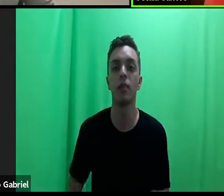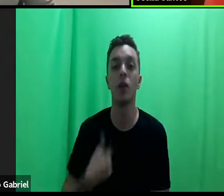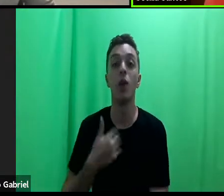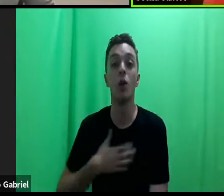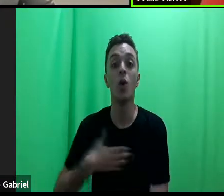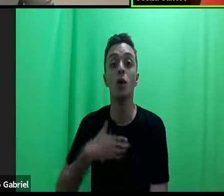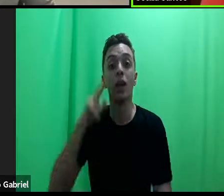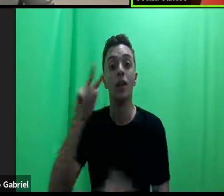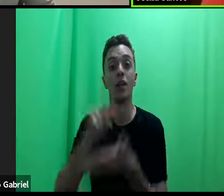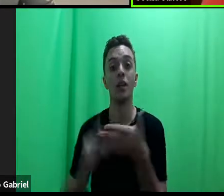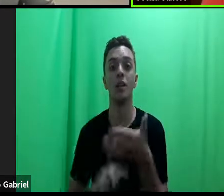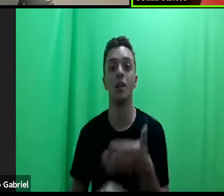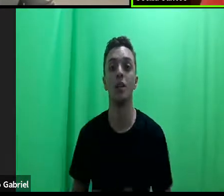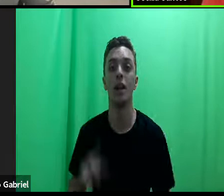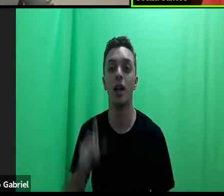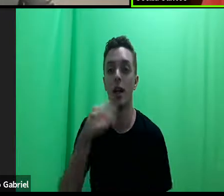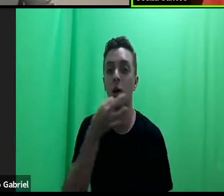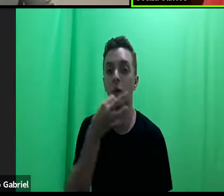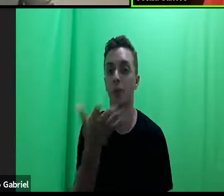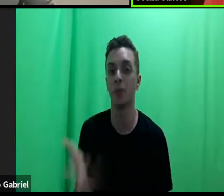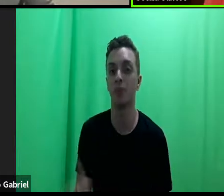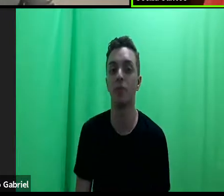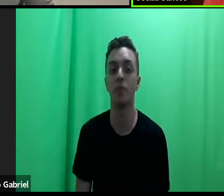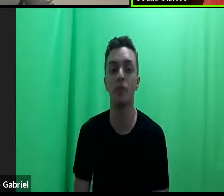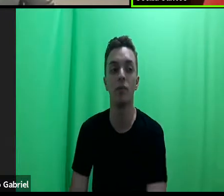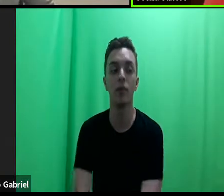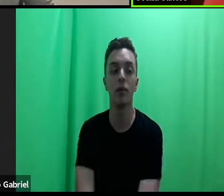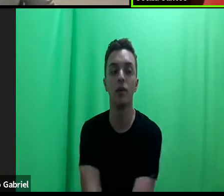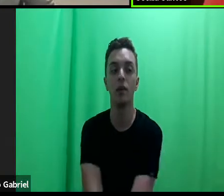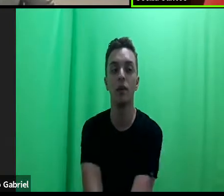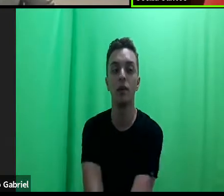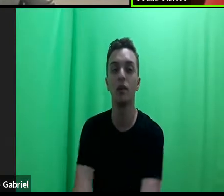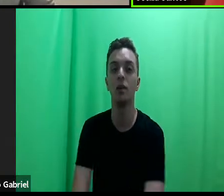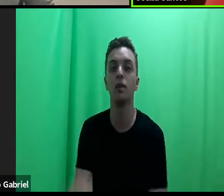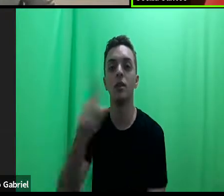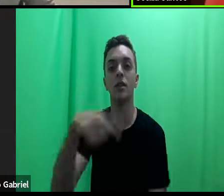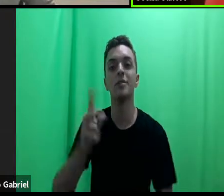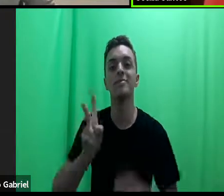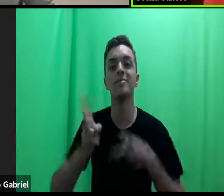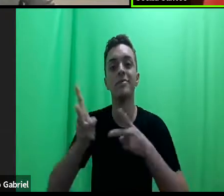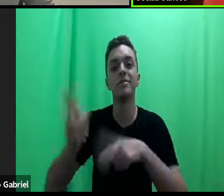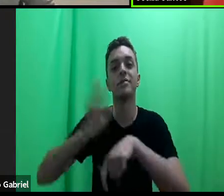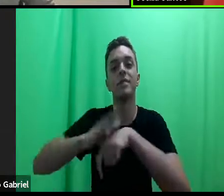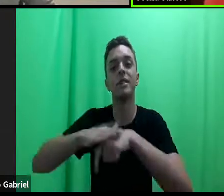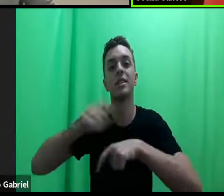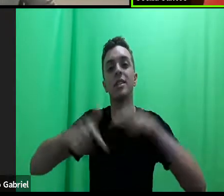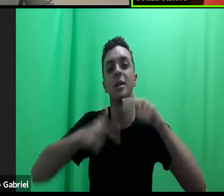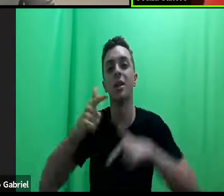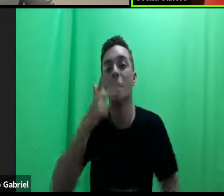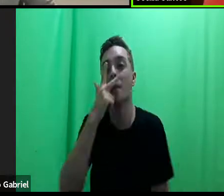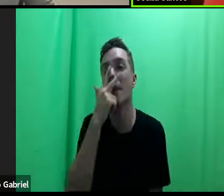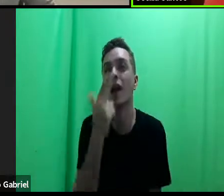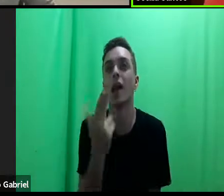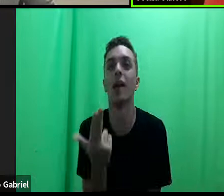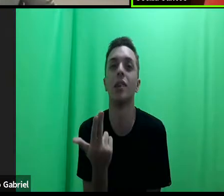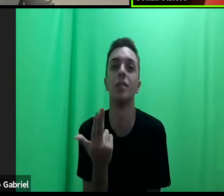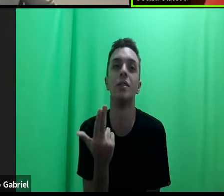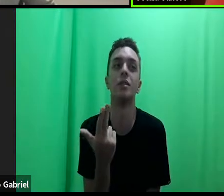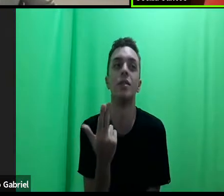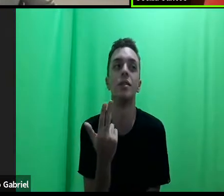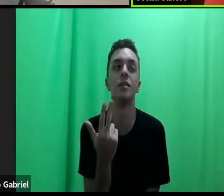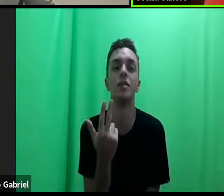ler, não é? É uma sugestão. E que vocês continuem a fazer esse trabalho que me parece bastante